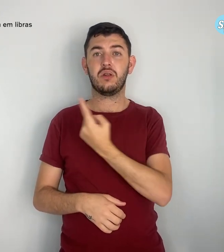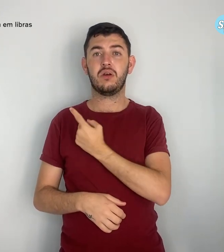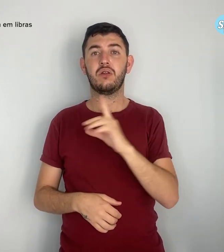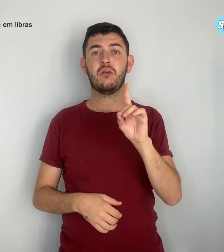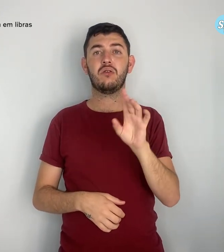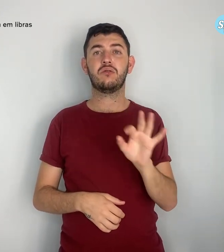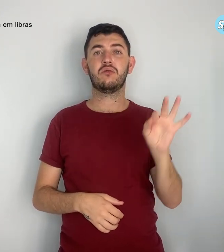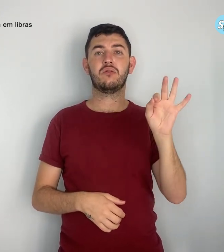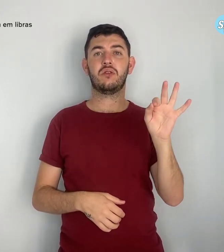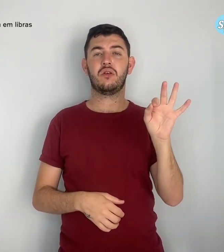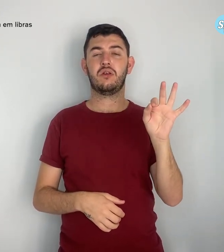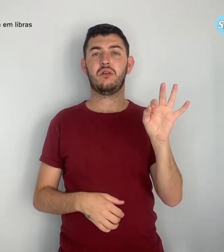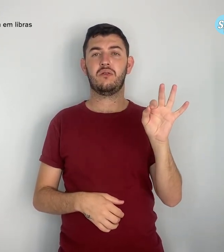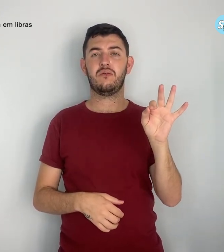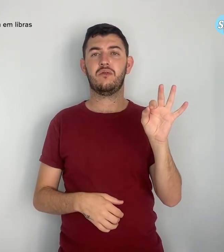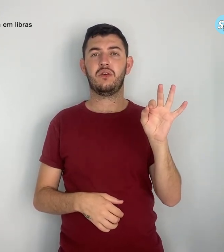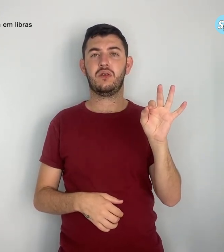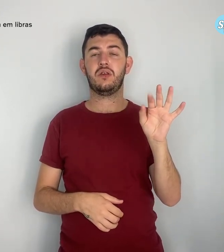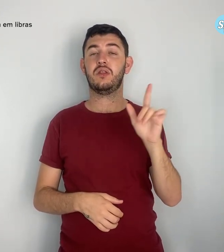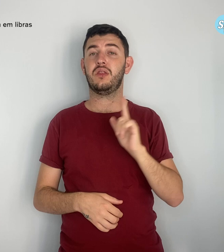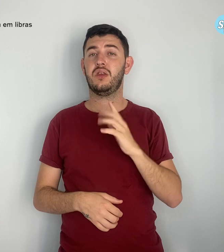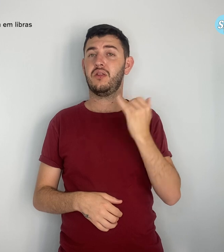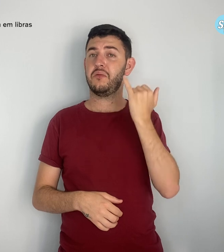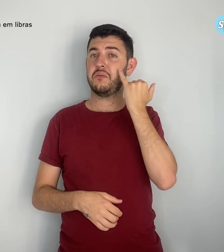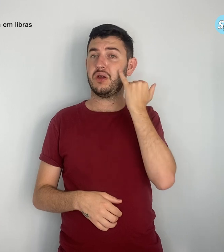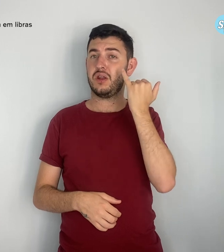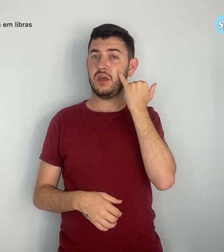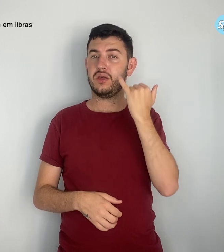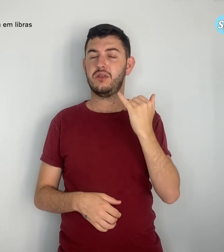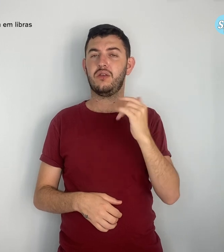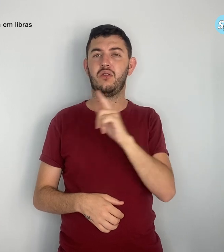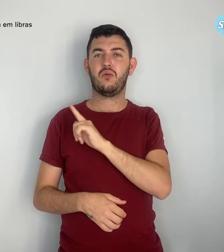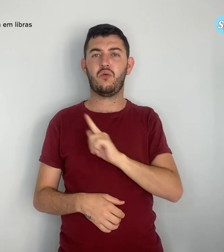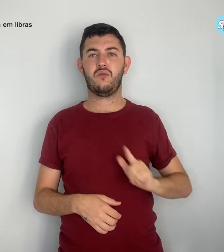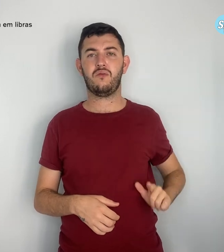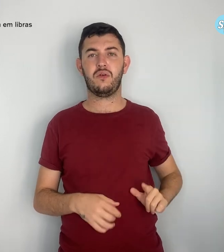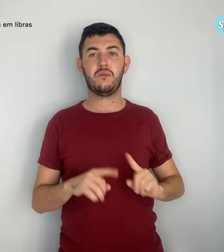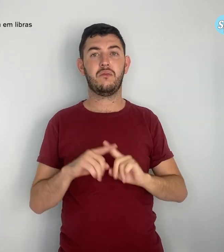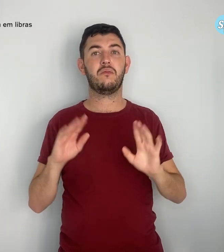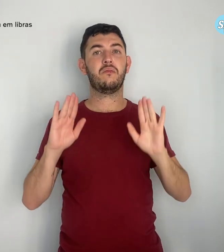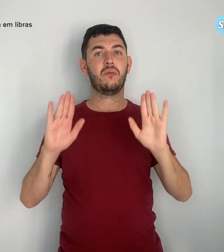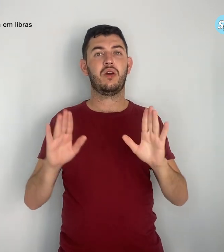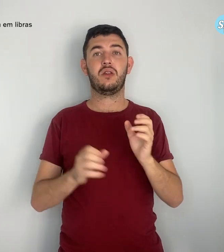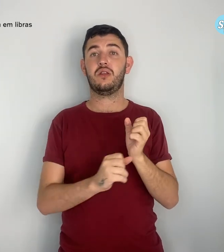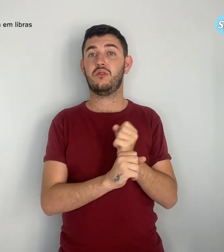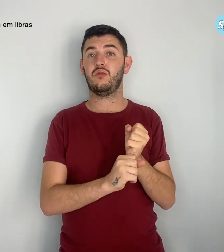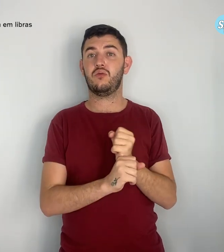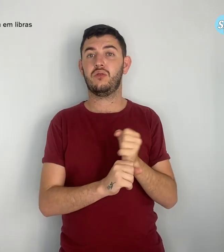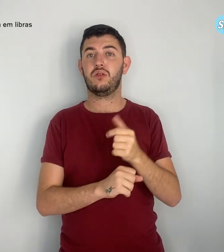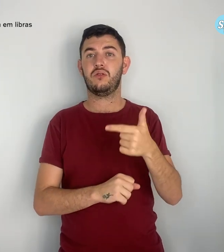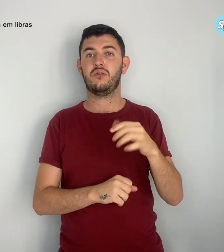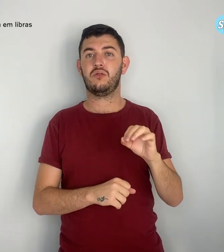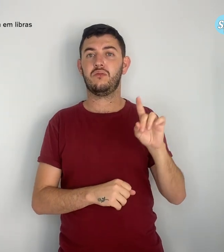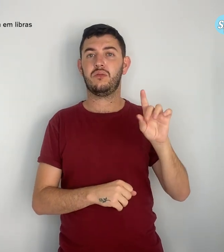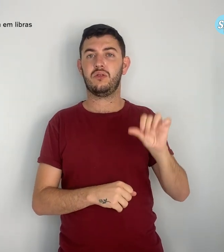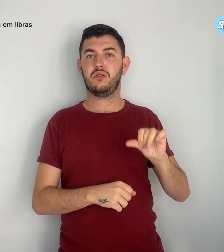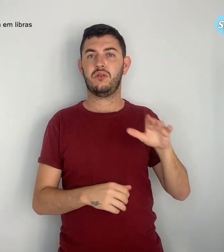Federal, com Ibanez governador. De 2019 para cá, vivemos um